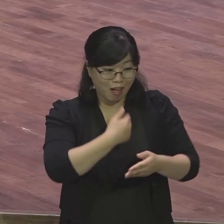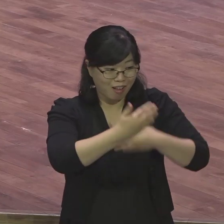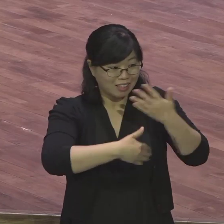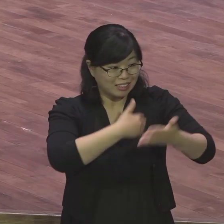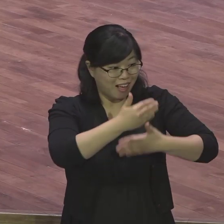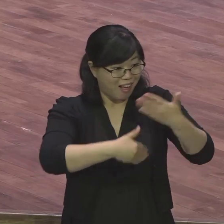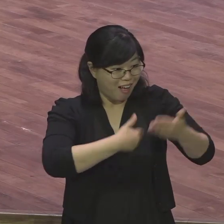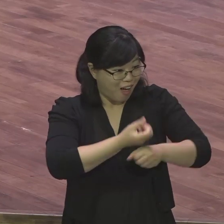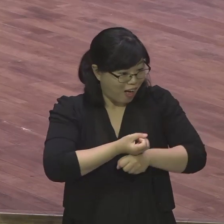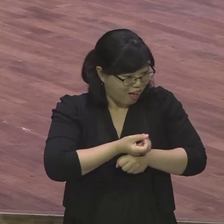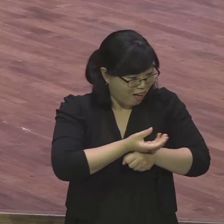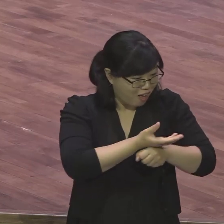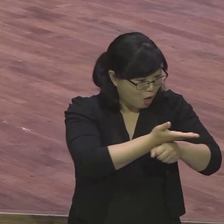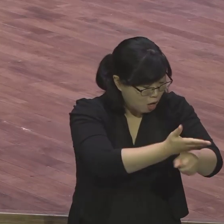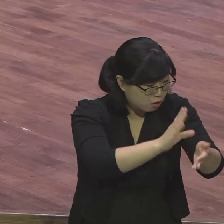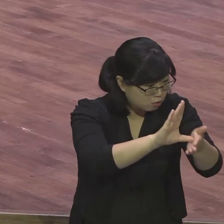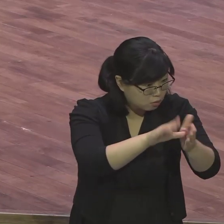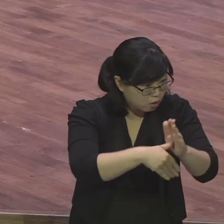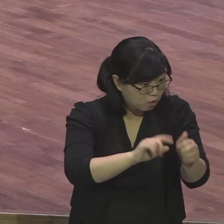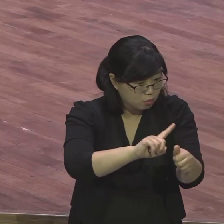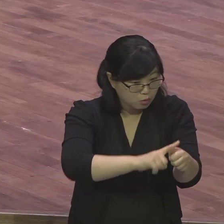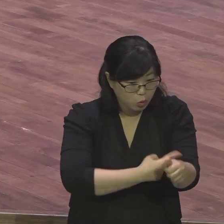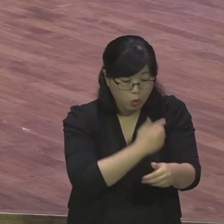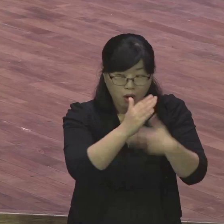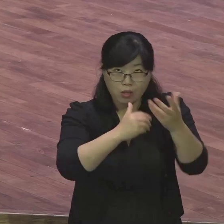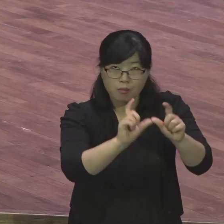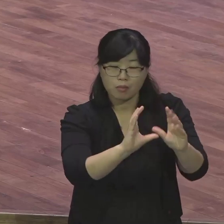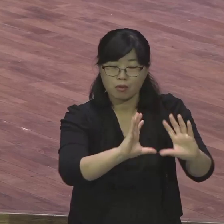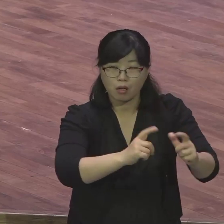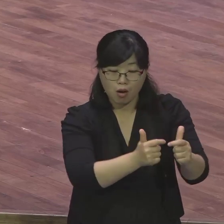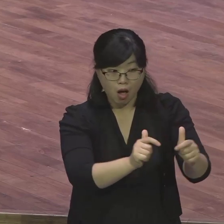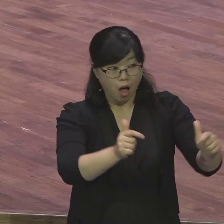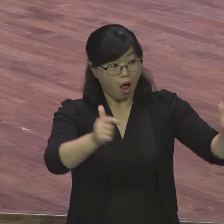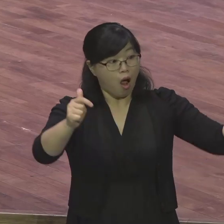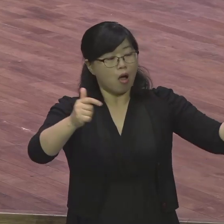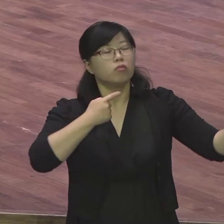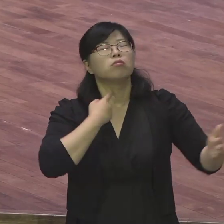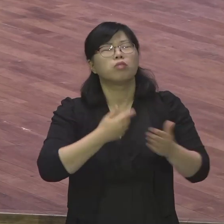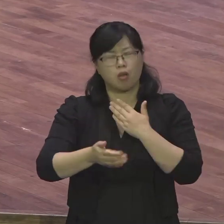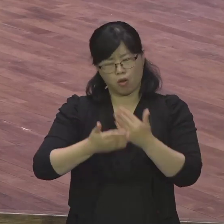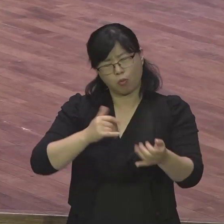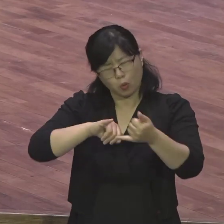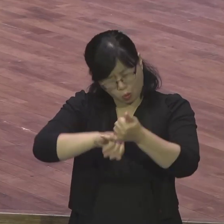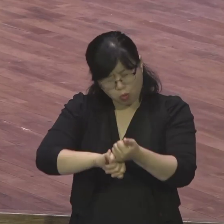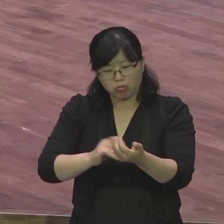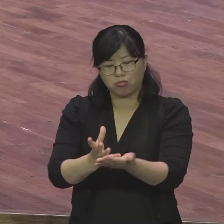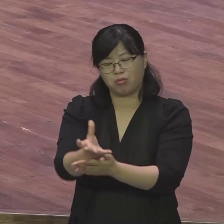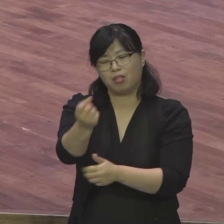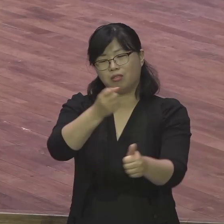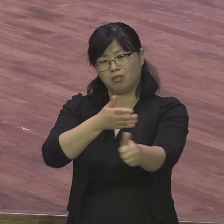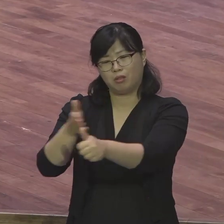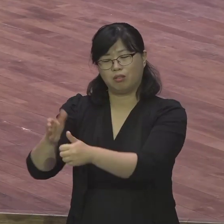확장되는 이 축복을 매일 맛보시기를 재므로 축복합니다 결론입니다